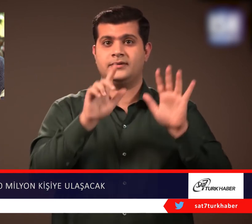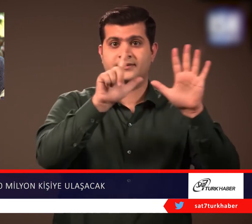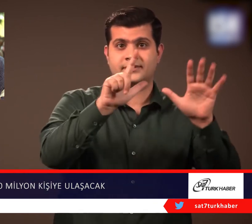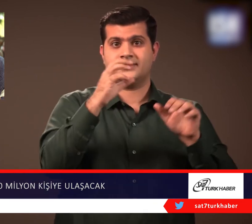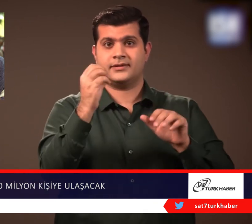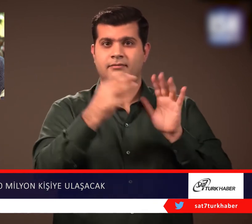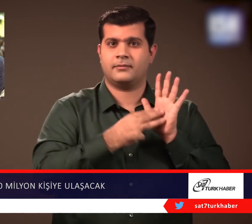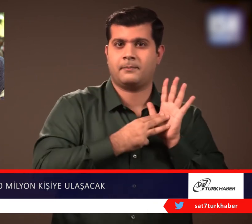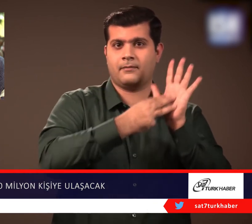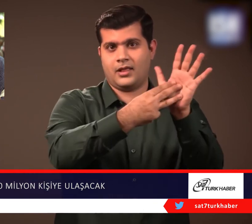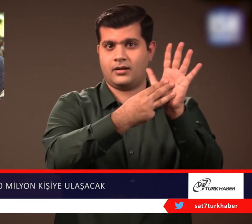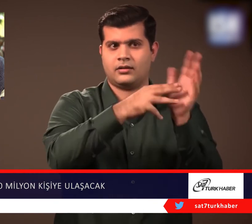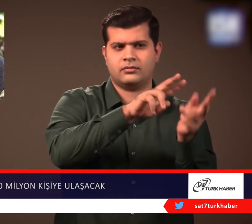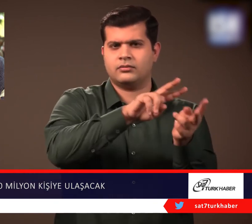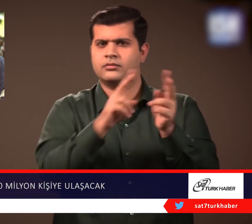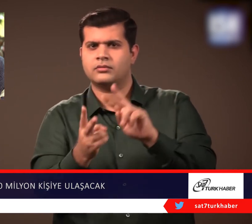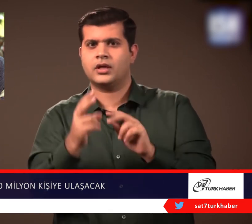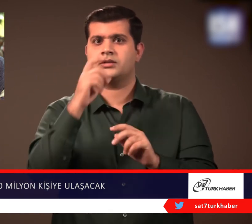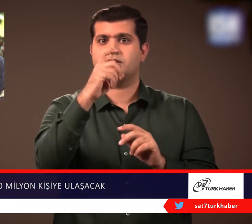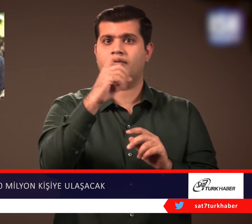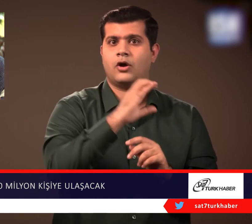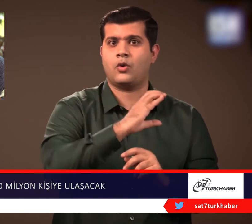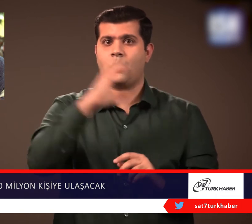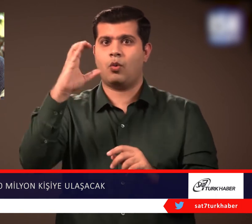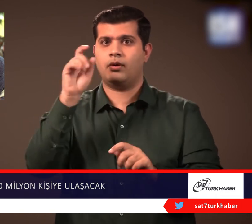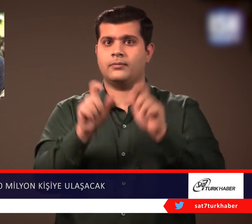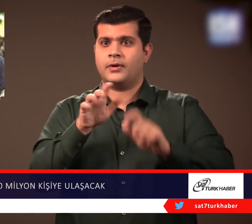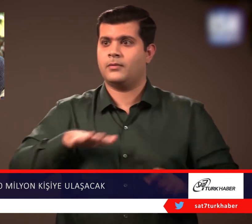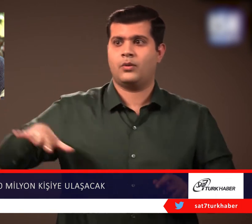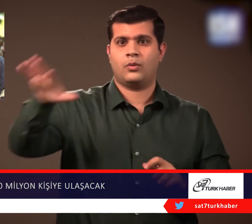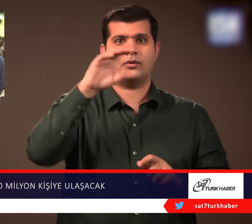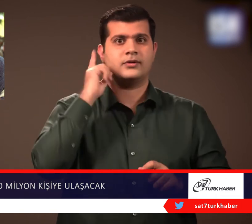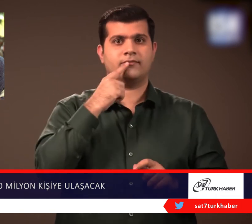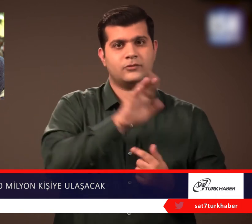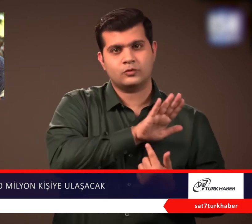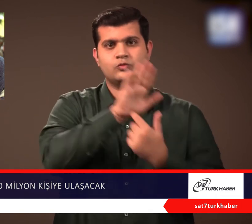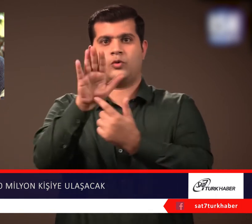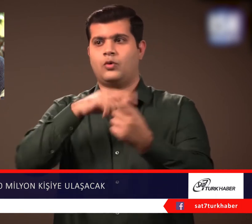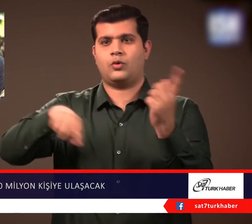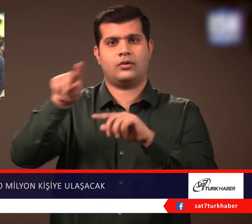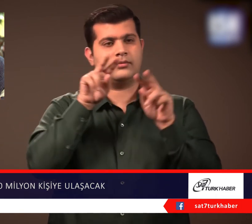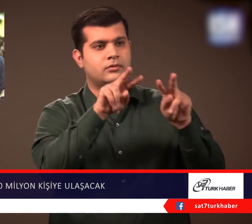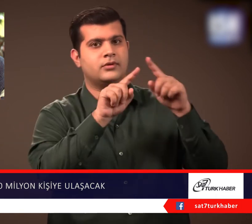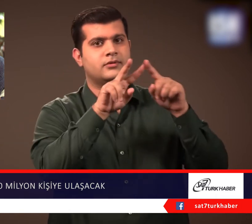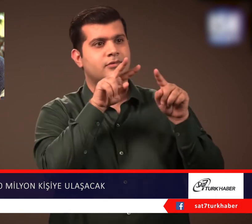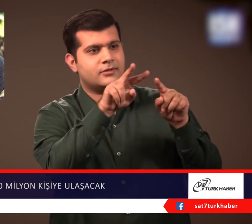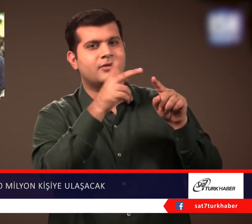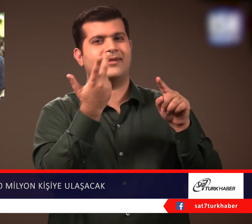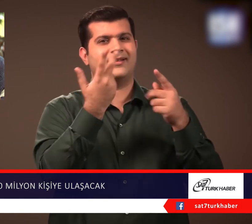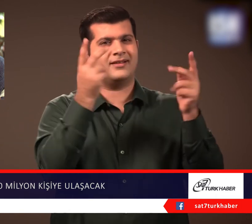uzunlukta bir film olacağı öğrenilen işaret dilinde İsa filminin 10 dakikalık deneme çekimleri de yapılmış durumda. İttinger, işitme